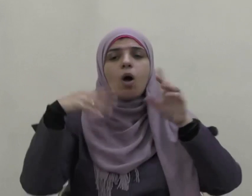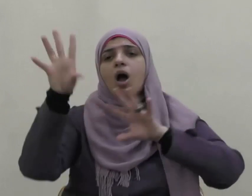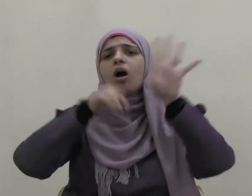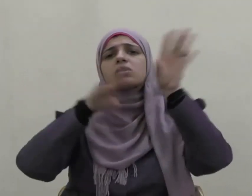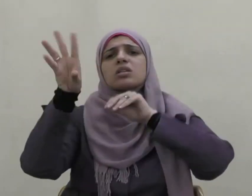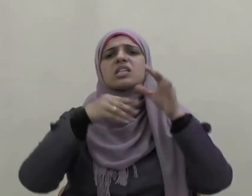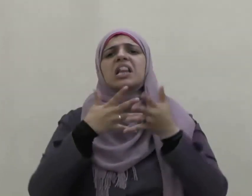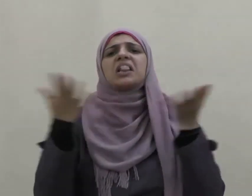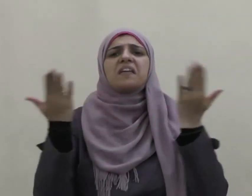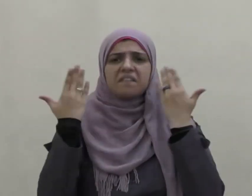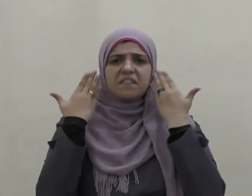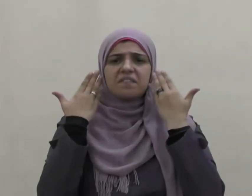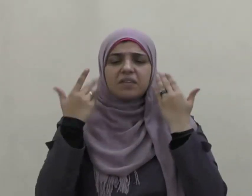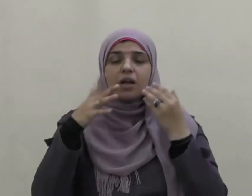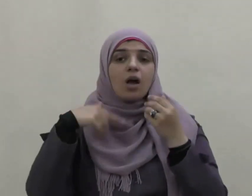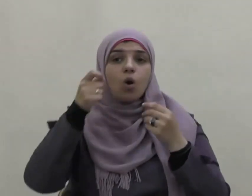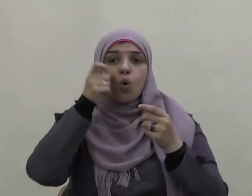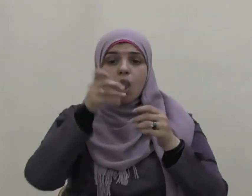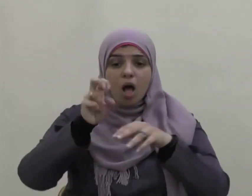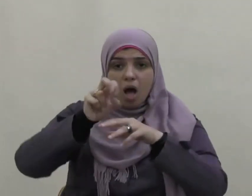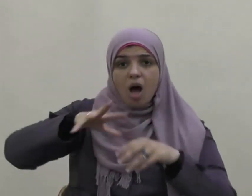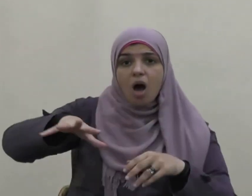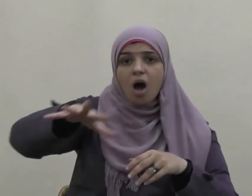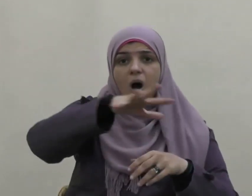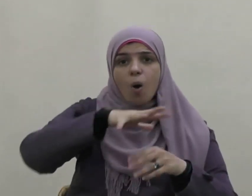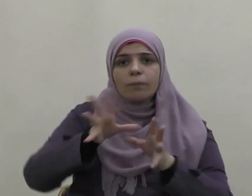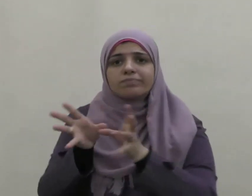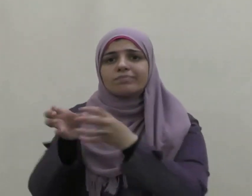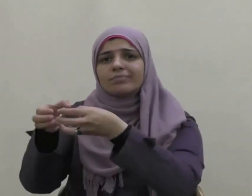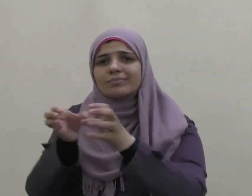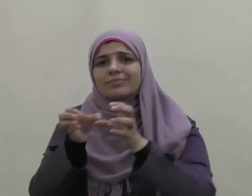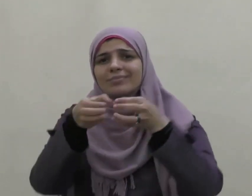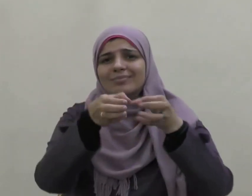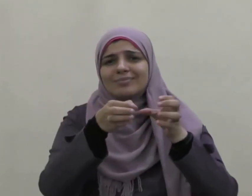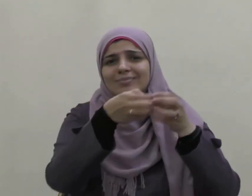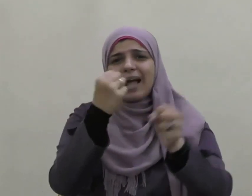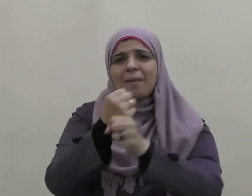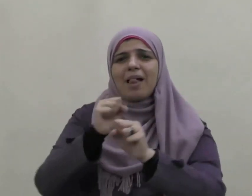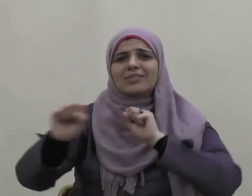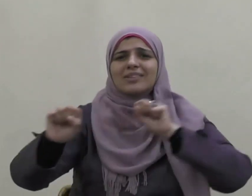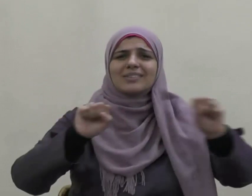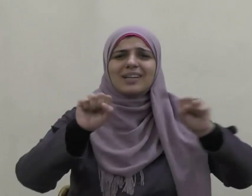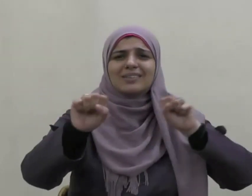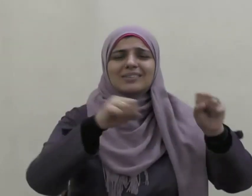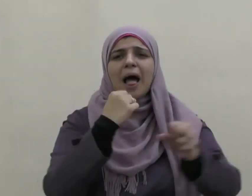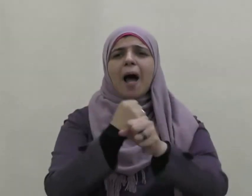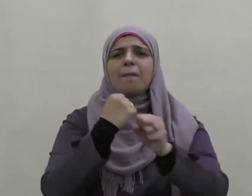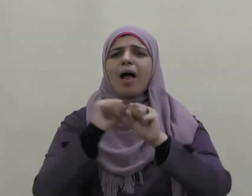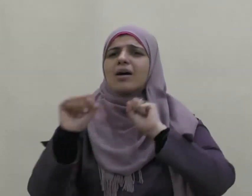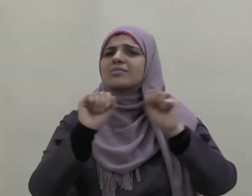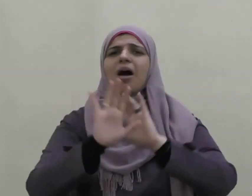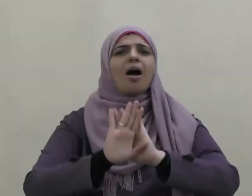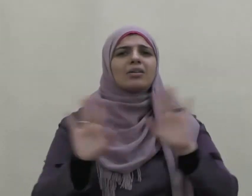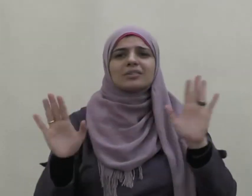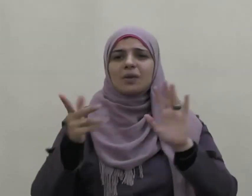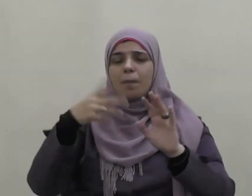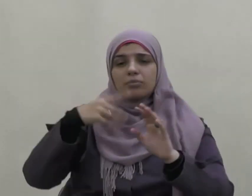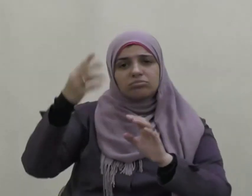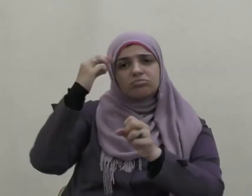وأخذ كل قوم منهم بما سبق إليهم وعملوا به ودانوا به من